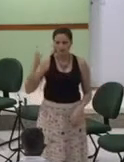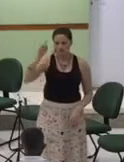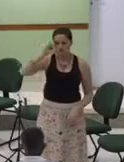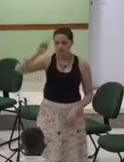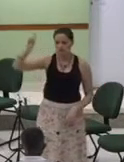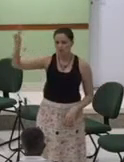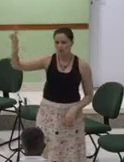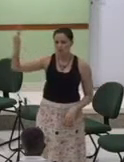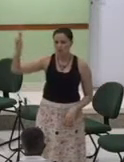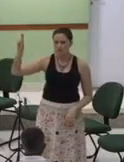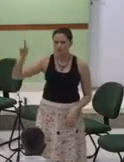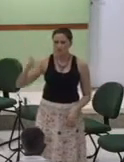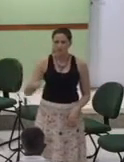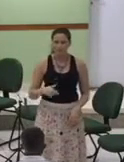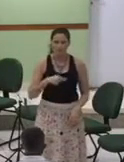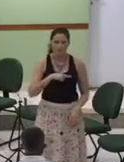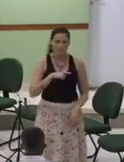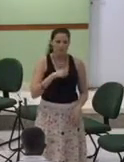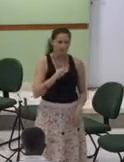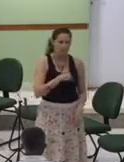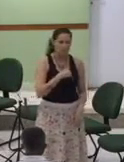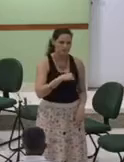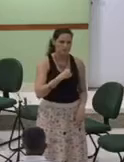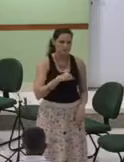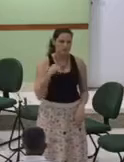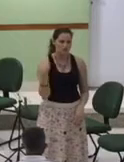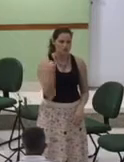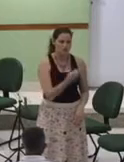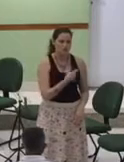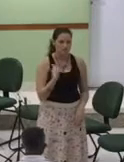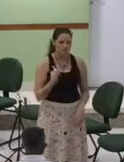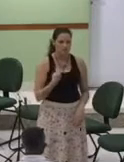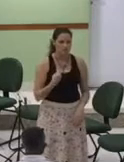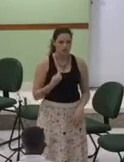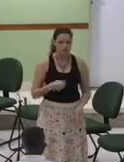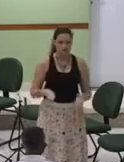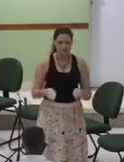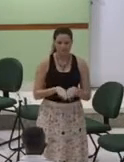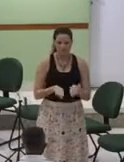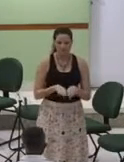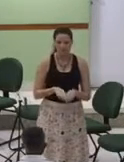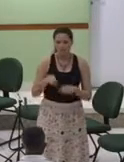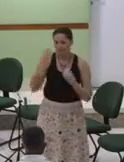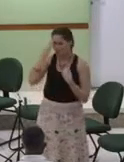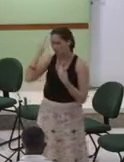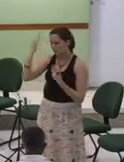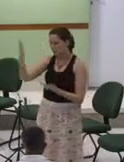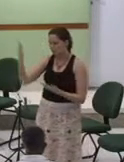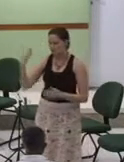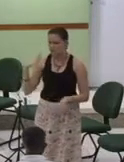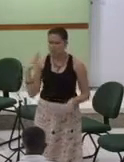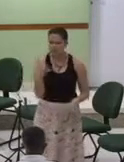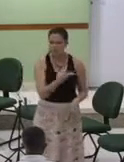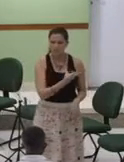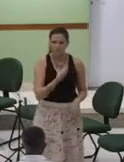precisamos de ti E ainda te agradecemos Oh Pai Pela salvação de Jesus Cristo E por esse dia maravilhoso